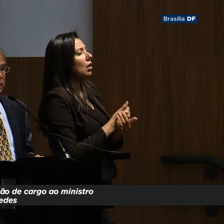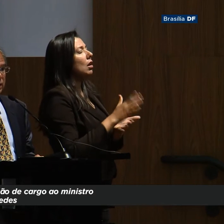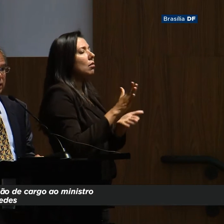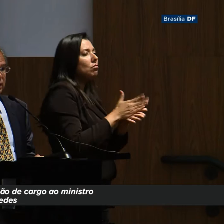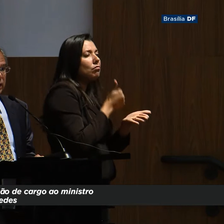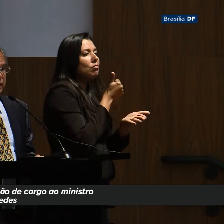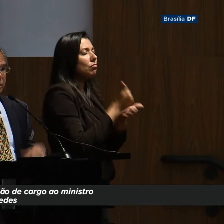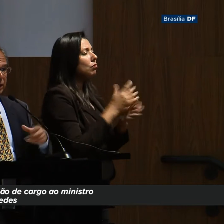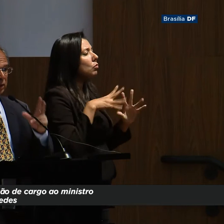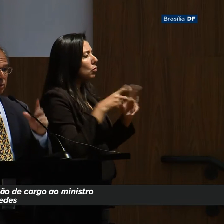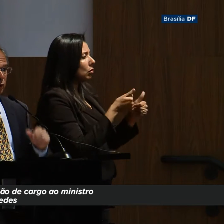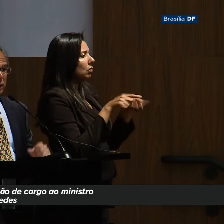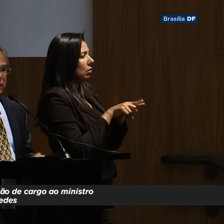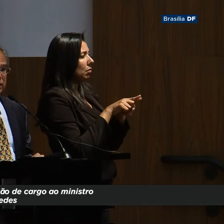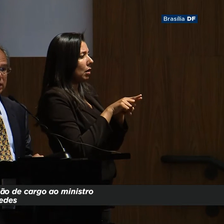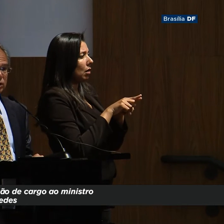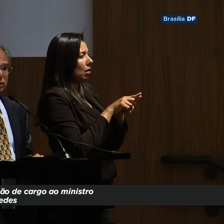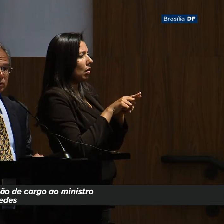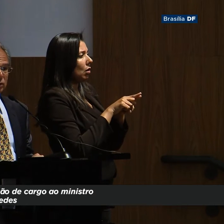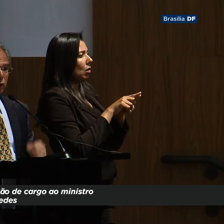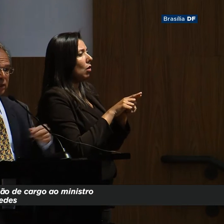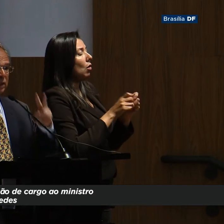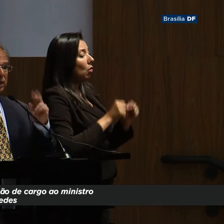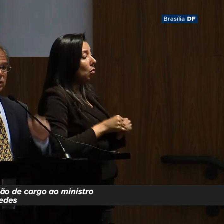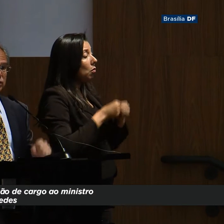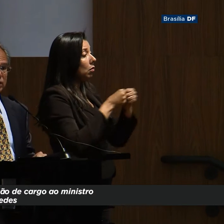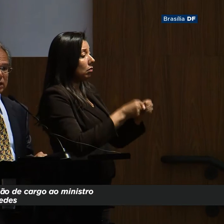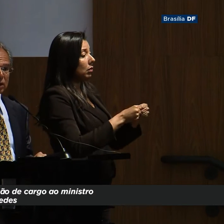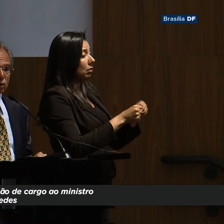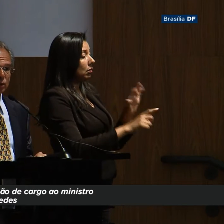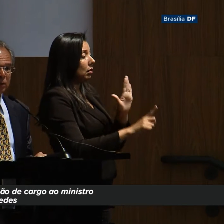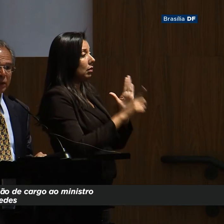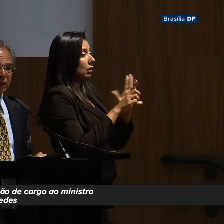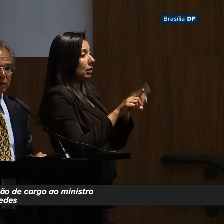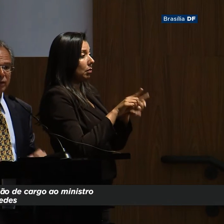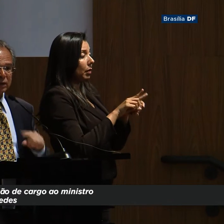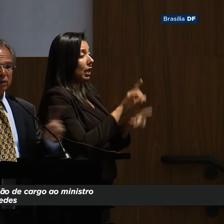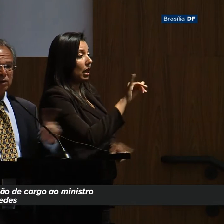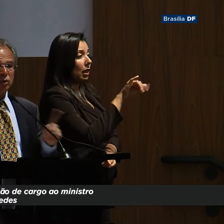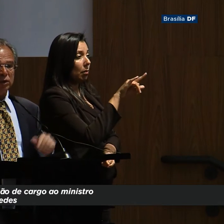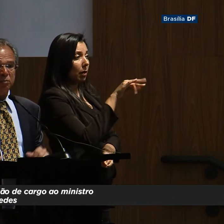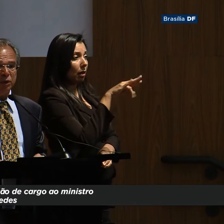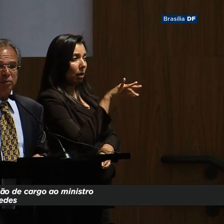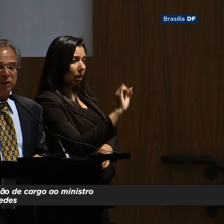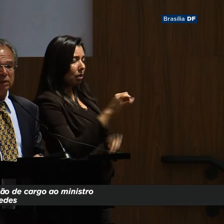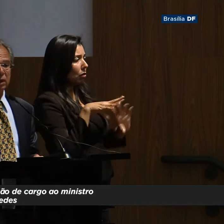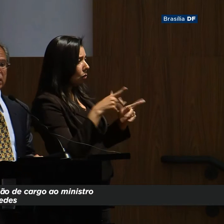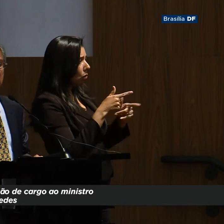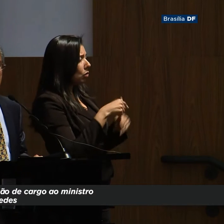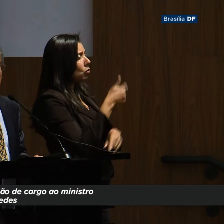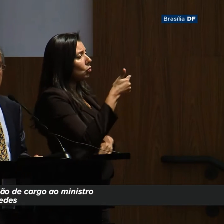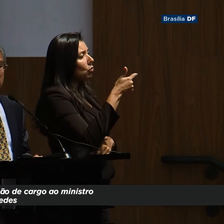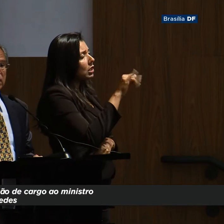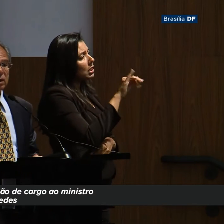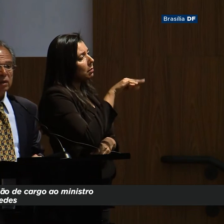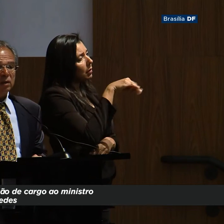direita, a independência do poder legislativo. Quando o poder legislativo declarou sua independência fazendo esses dois impeachments,